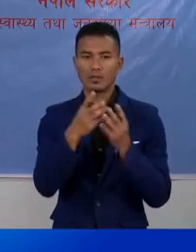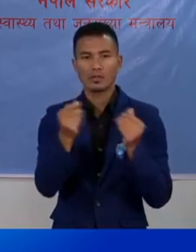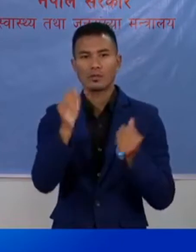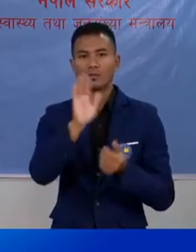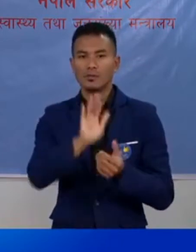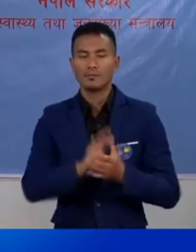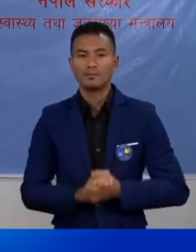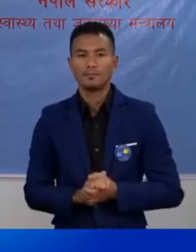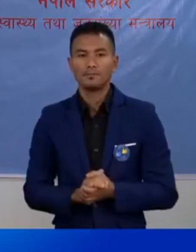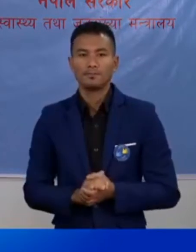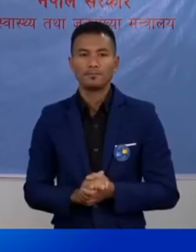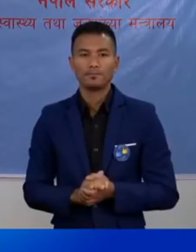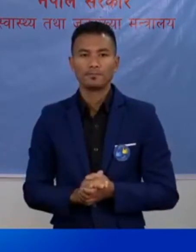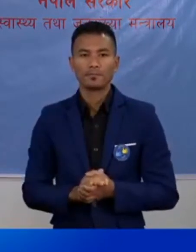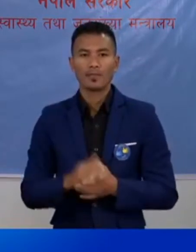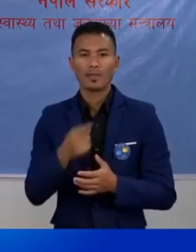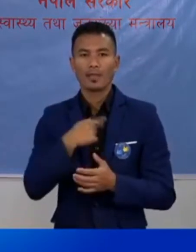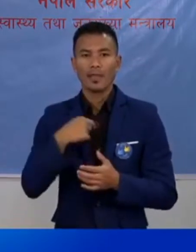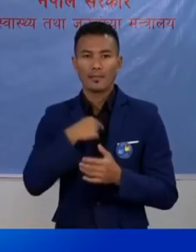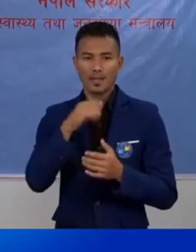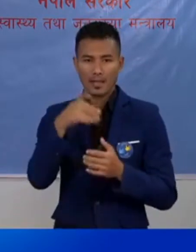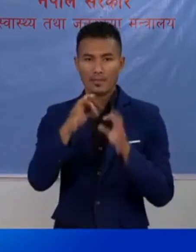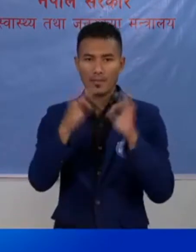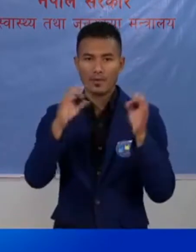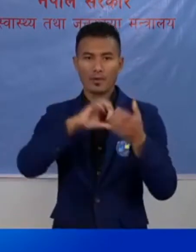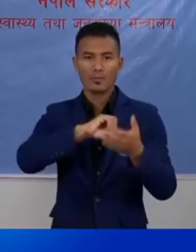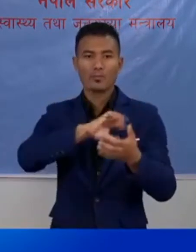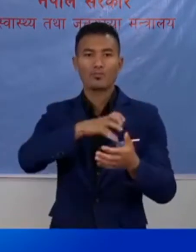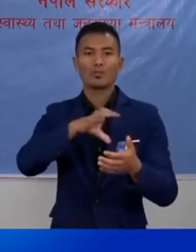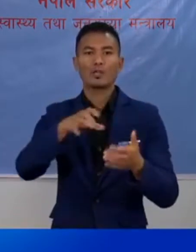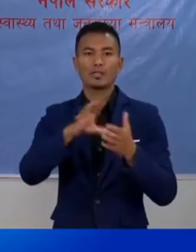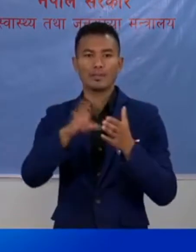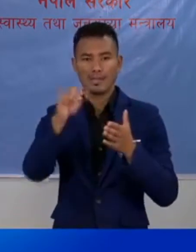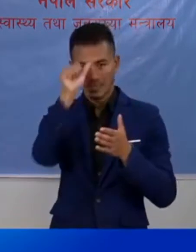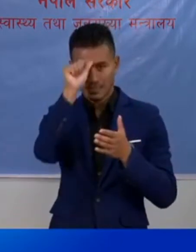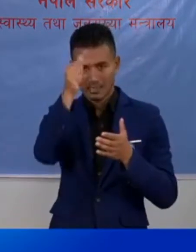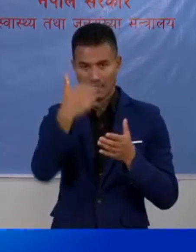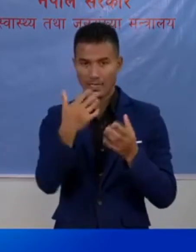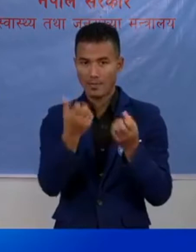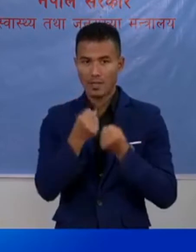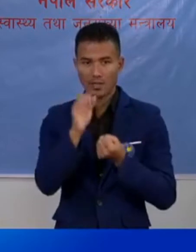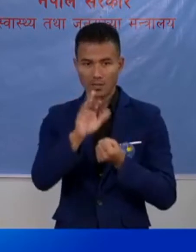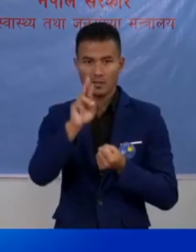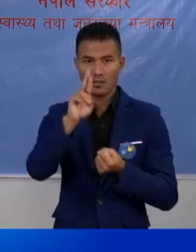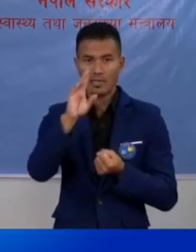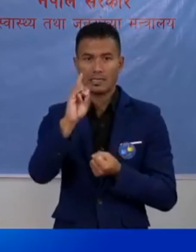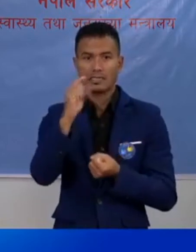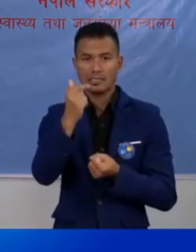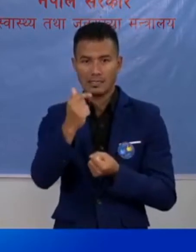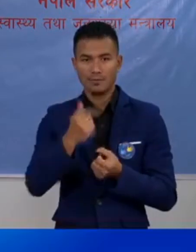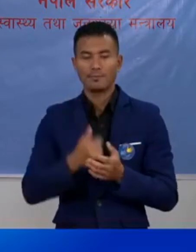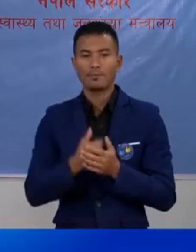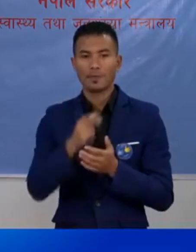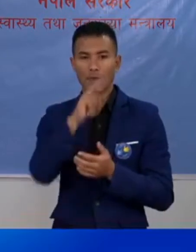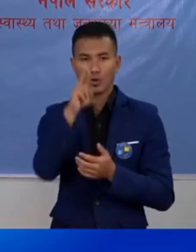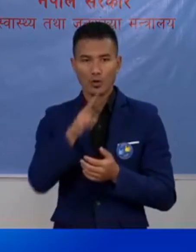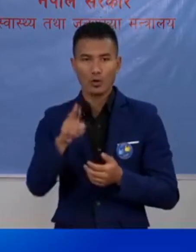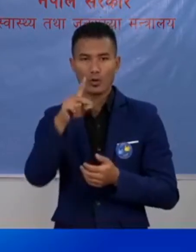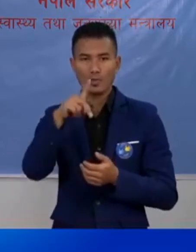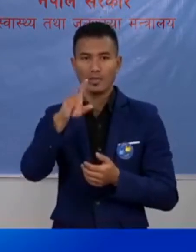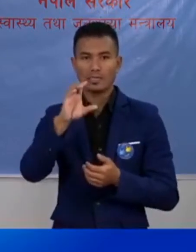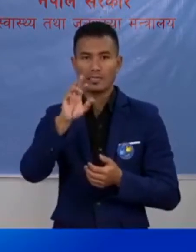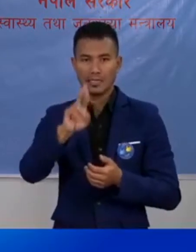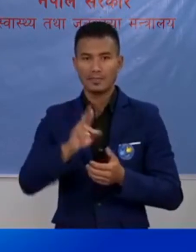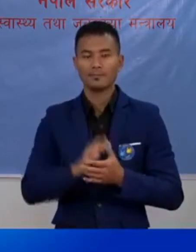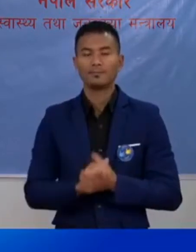बाएकाशन आमिलाई बिविन्न प्रदेश वटा अपडेट हरु प्राप्त बाएकाशन आडेटी र पीसी आर को